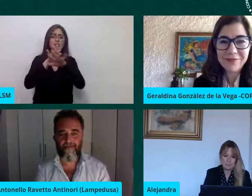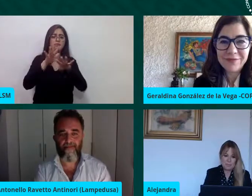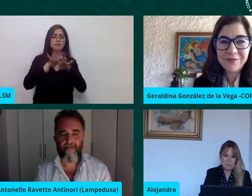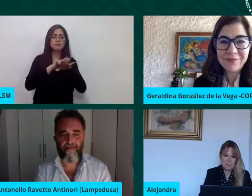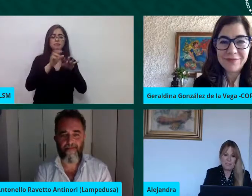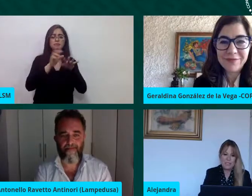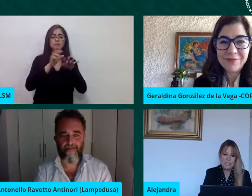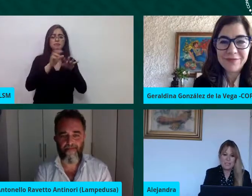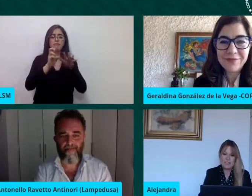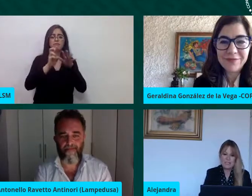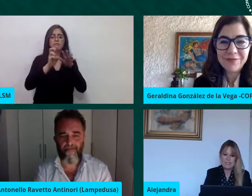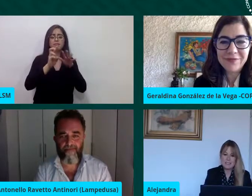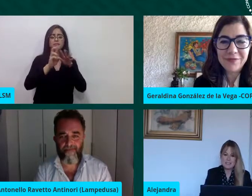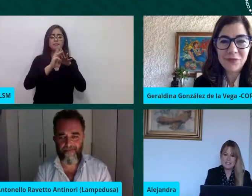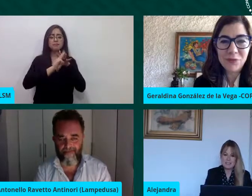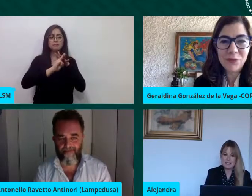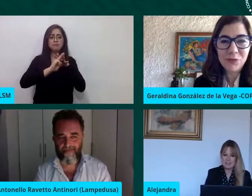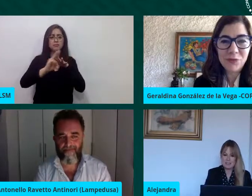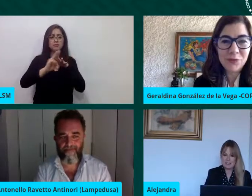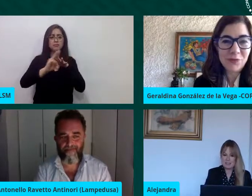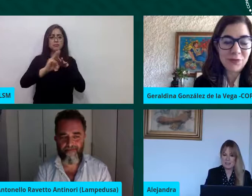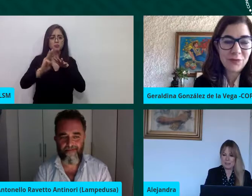muchas gracias Gracias.